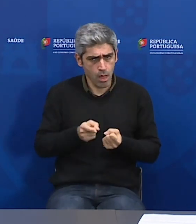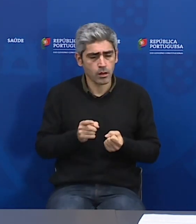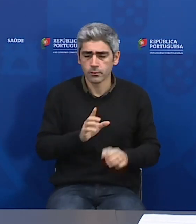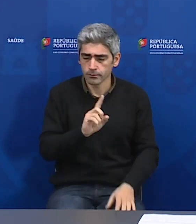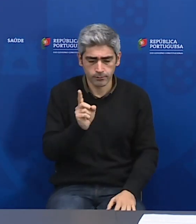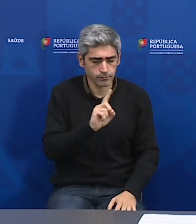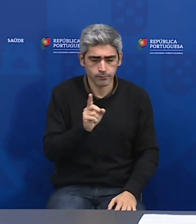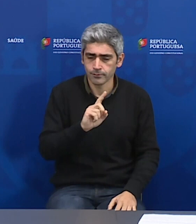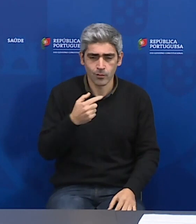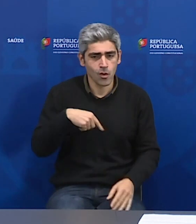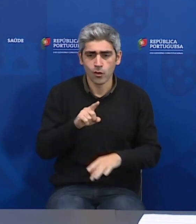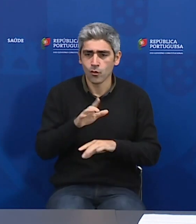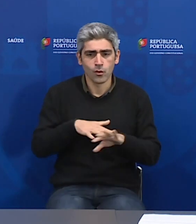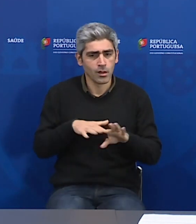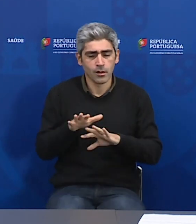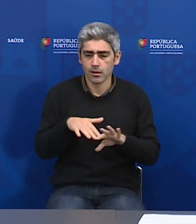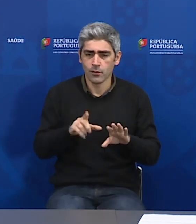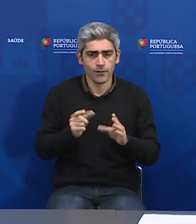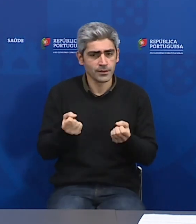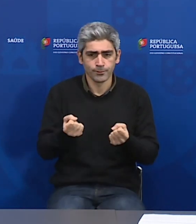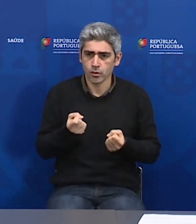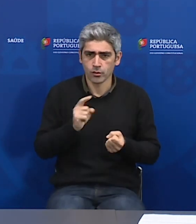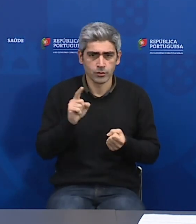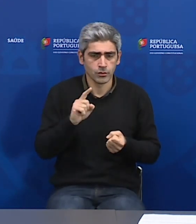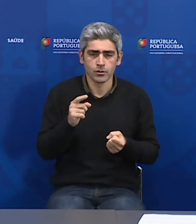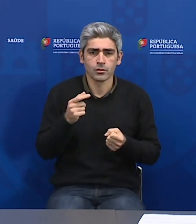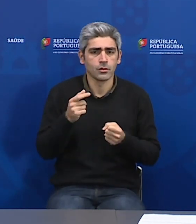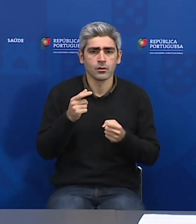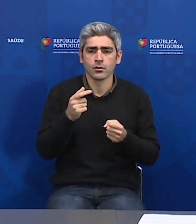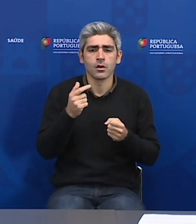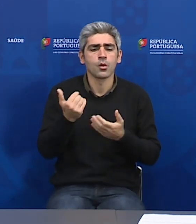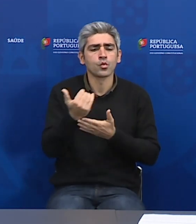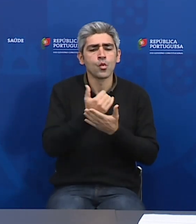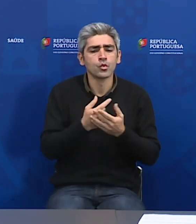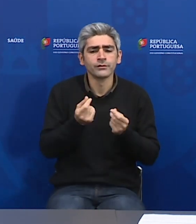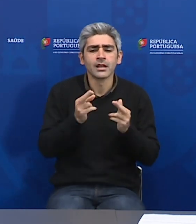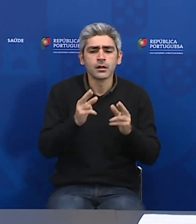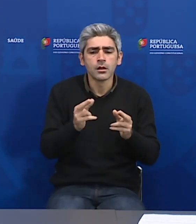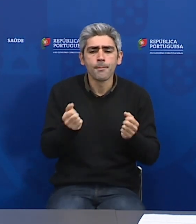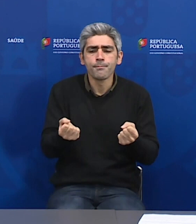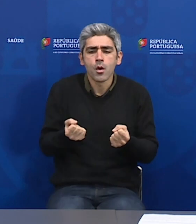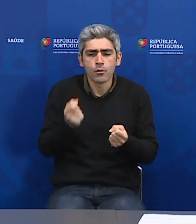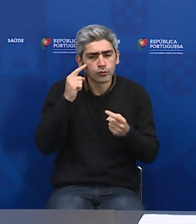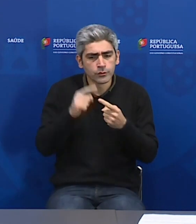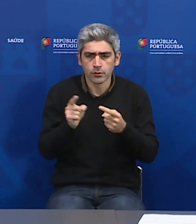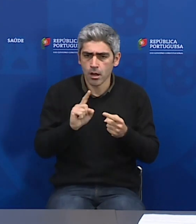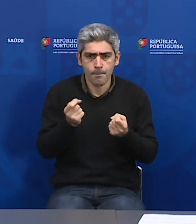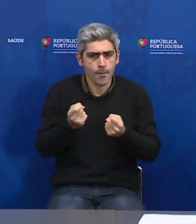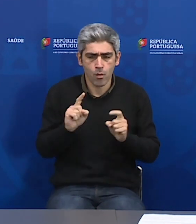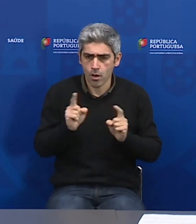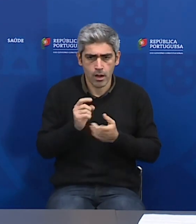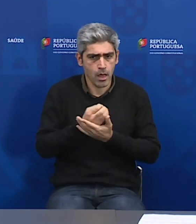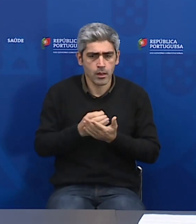Deixe-me dizer, nós não estamos a poupar em testes, nós não estamos a poupar em alocação de recursos financeiros, não estamos a poupar em nada.